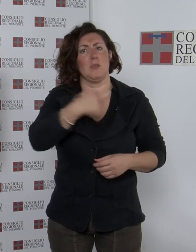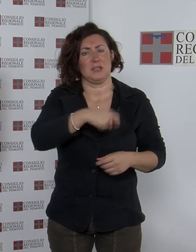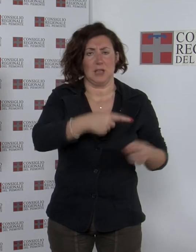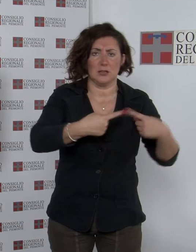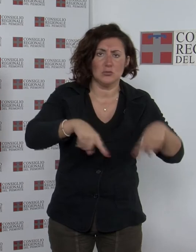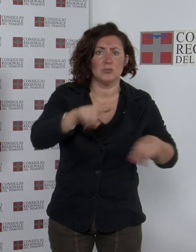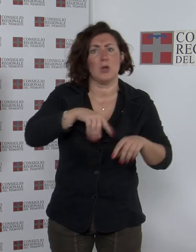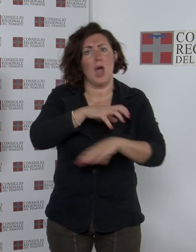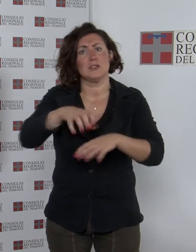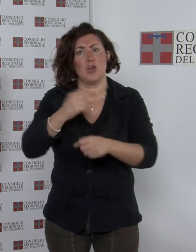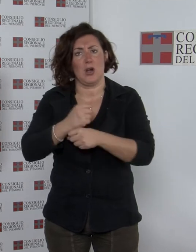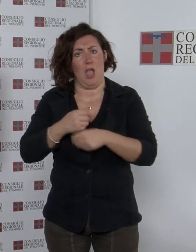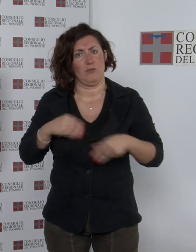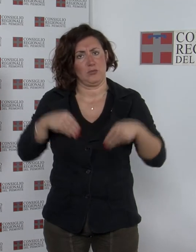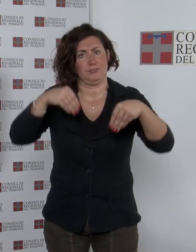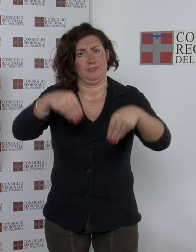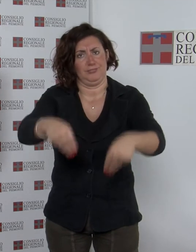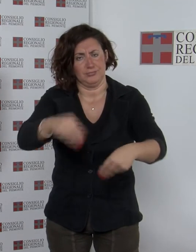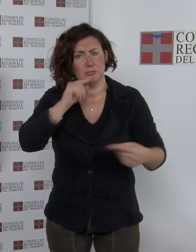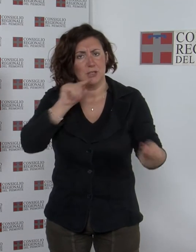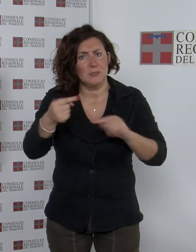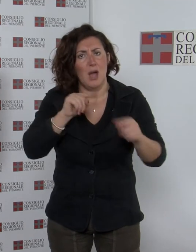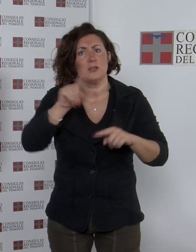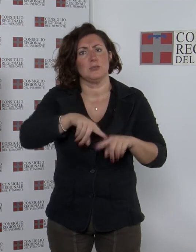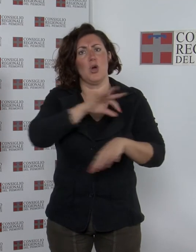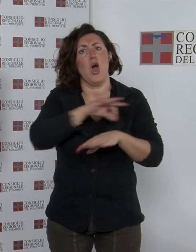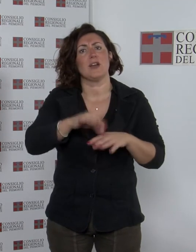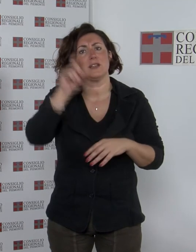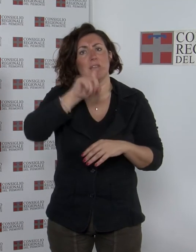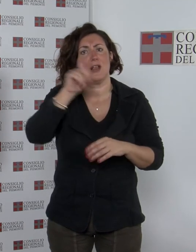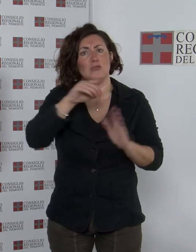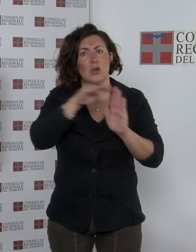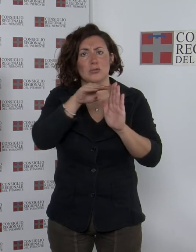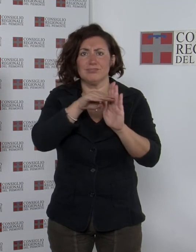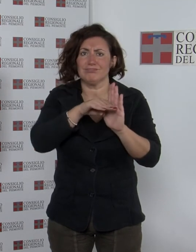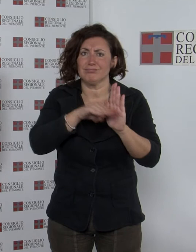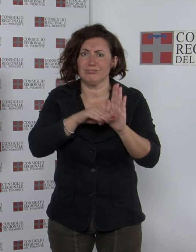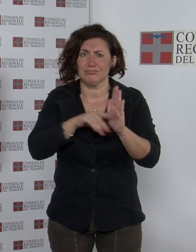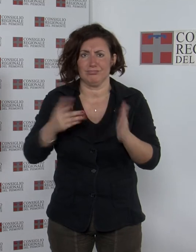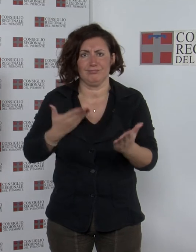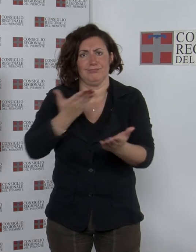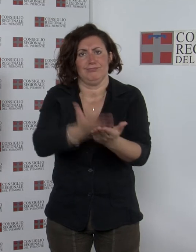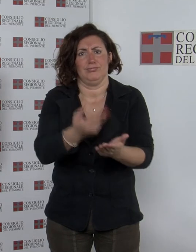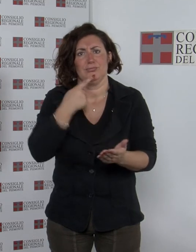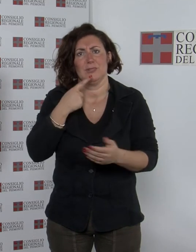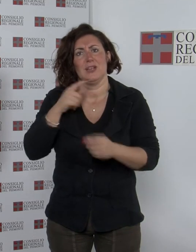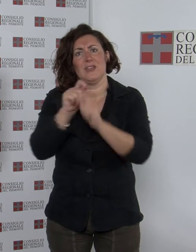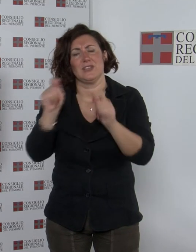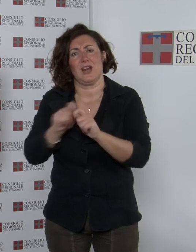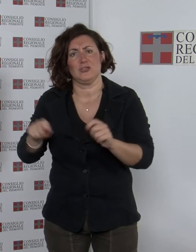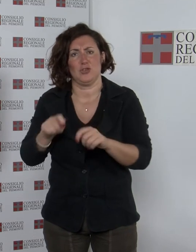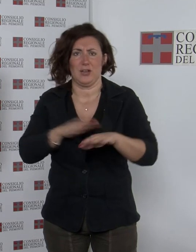conclusione del dibattito e la votazione di alcuni ordini del giorno sull'argomento presentati rispettivamente dai gruppi federazione della sinistra